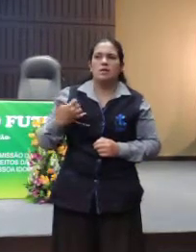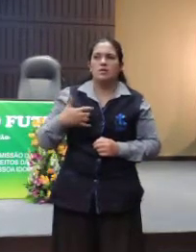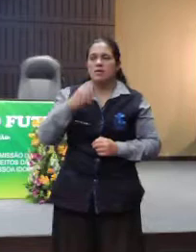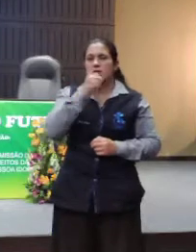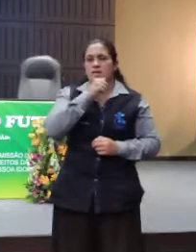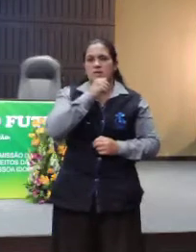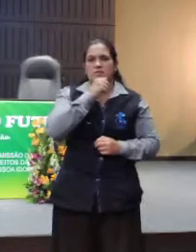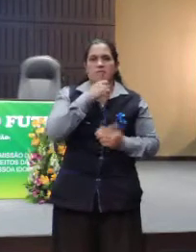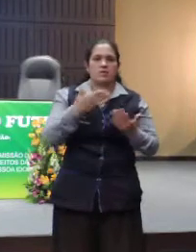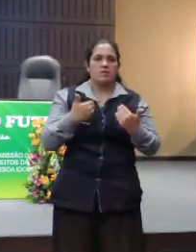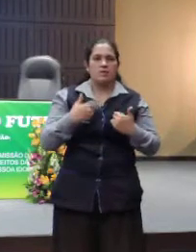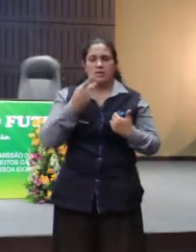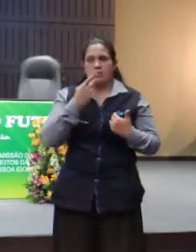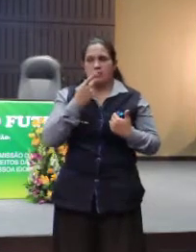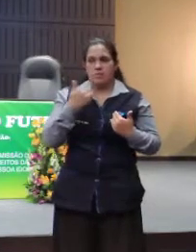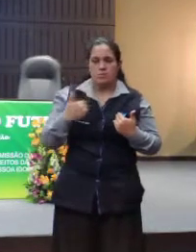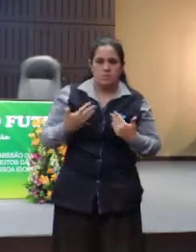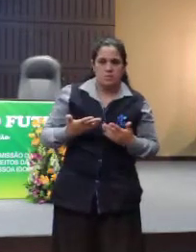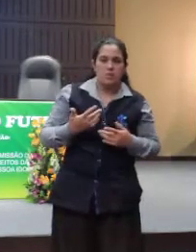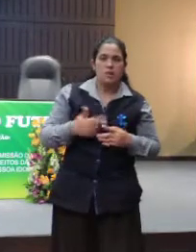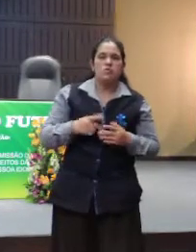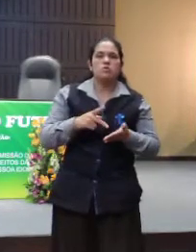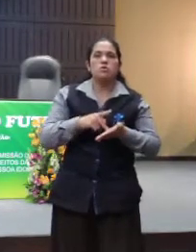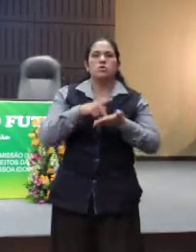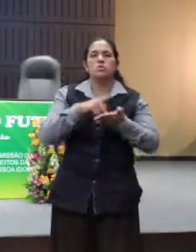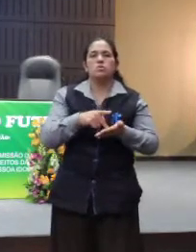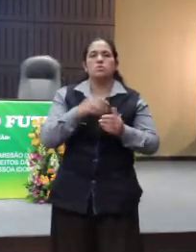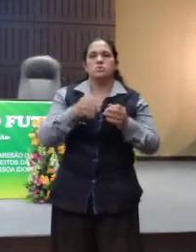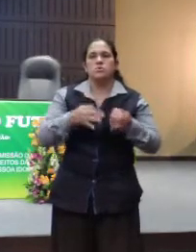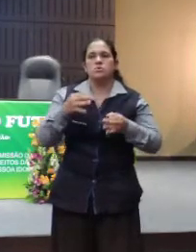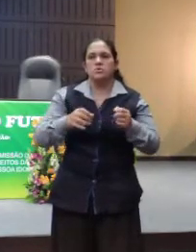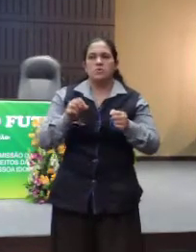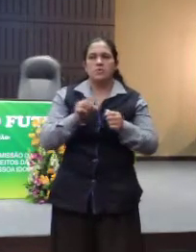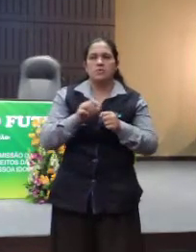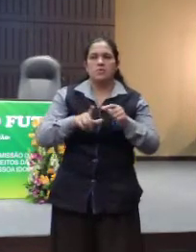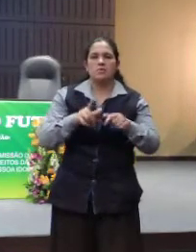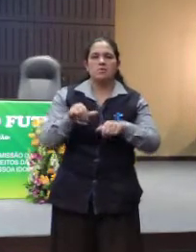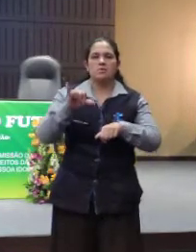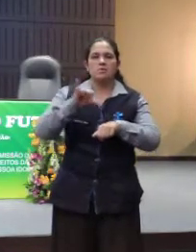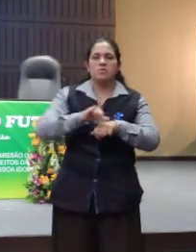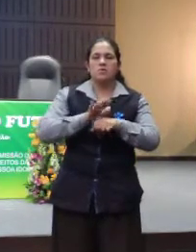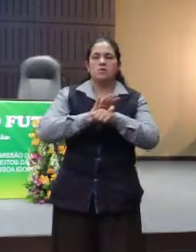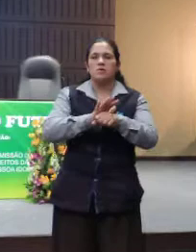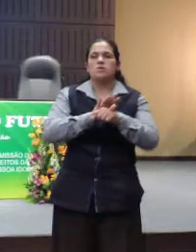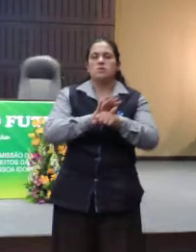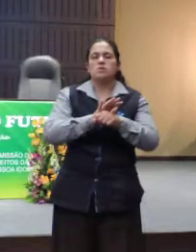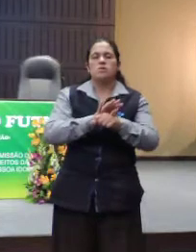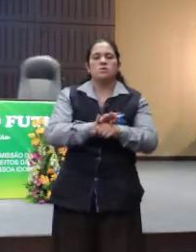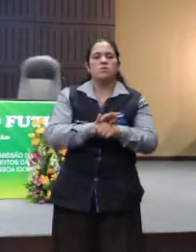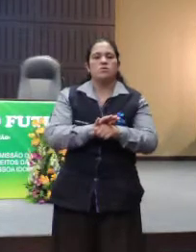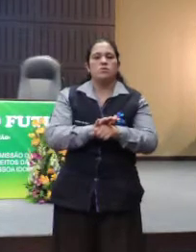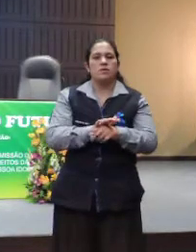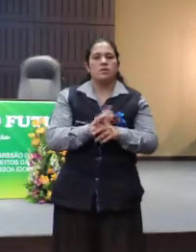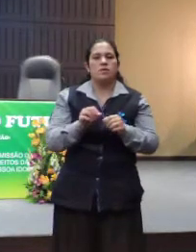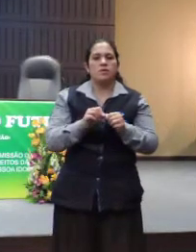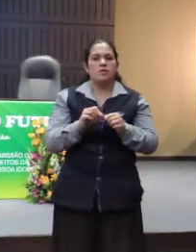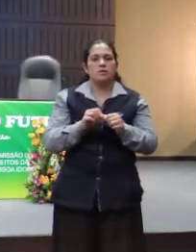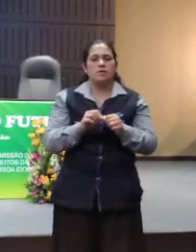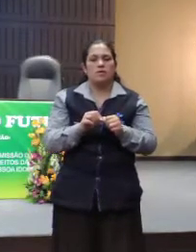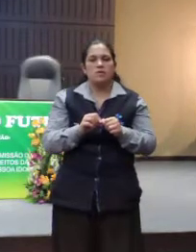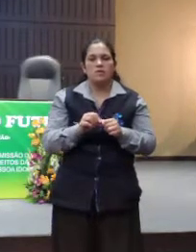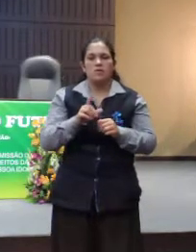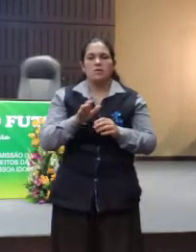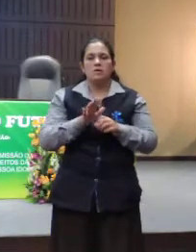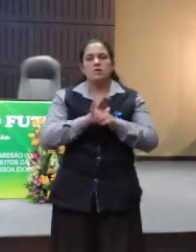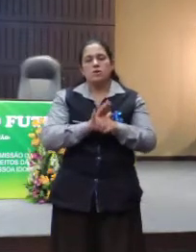falando comigo, né? Eu sou promotora de justiça que trabalha no centro de apoio às promotorias de justiça de defesa do